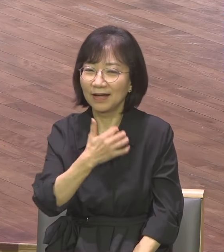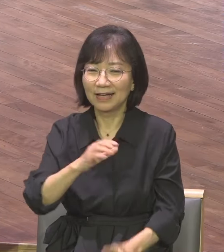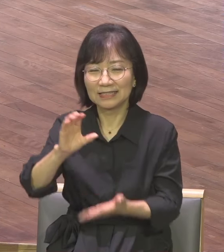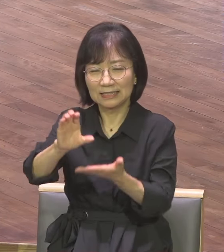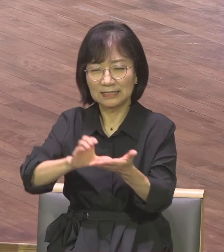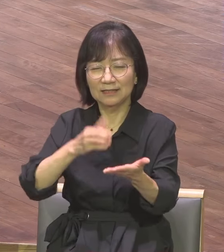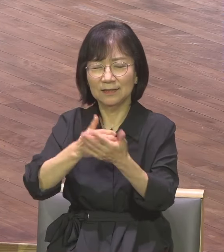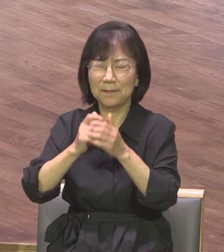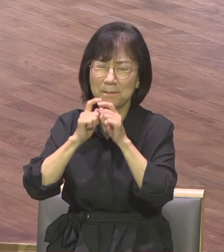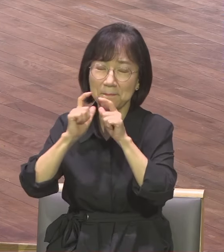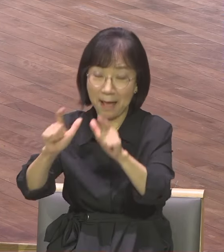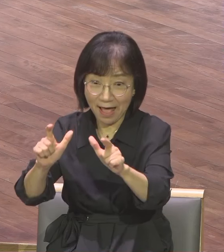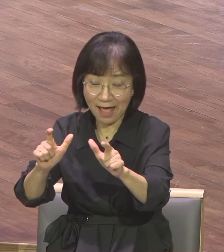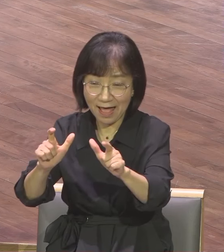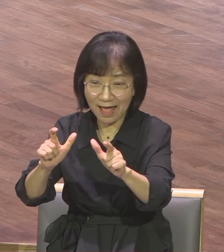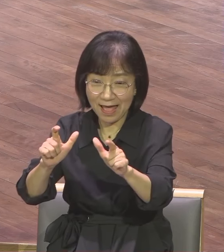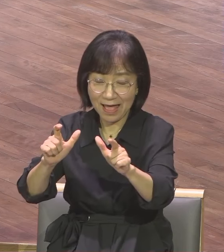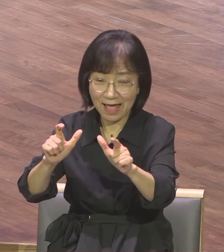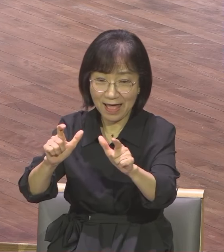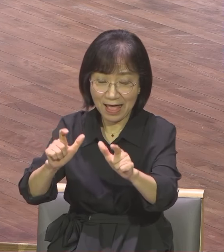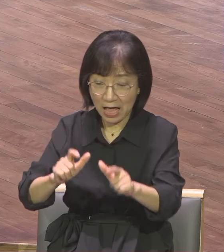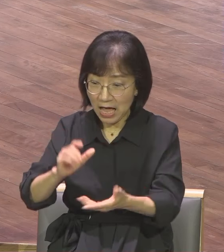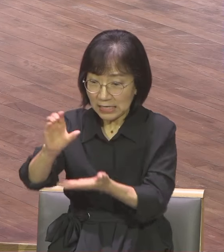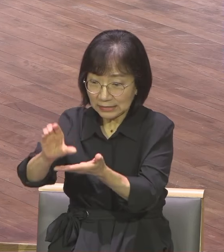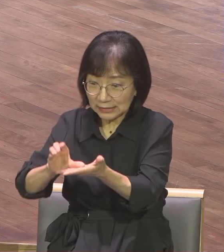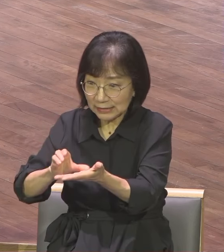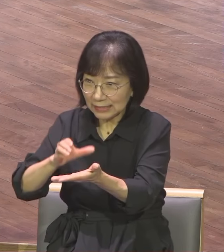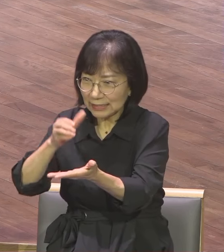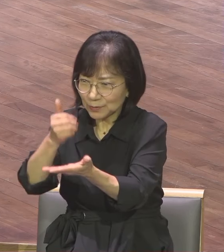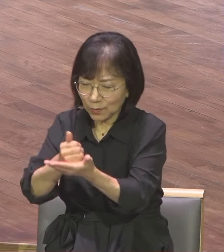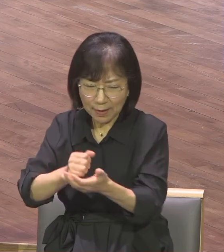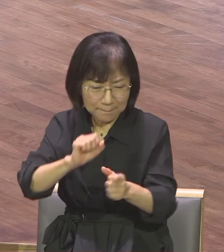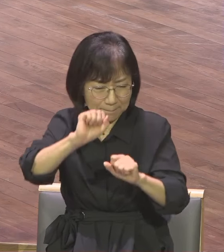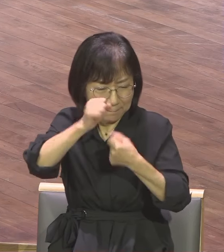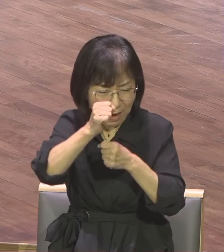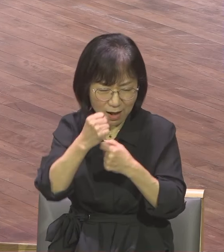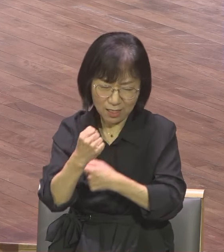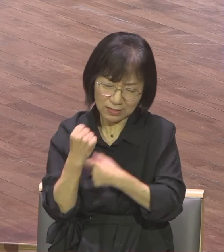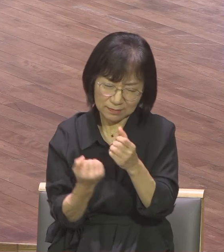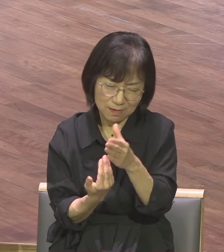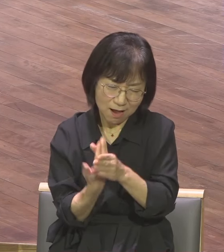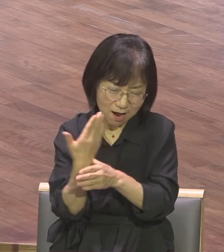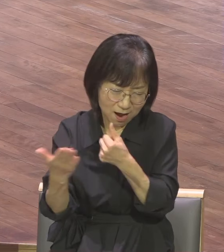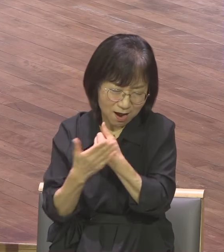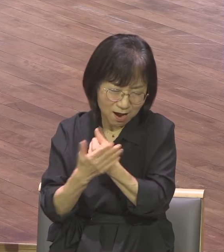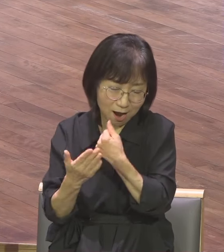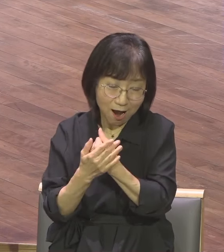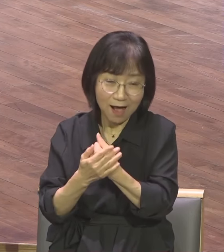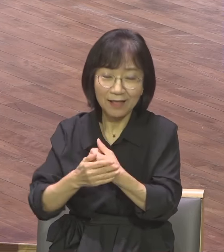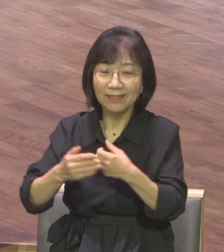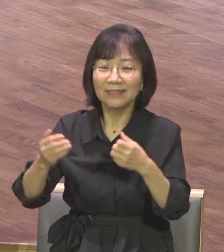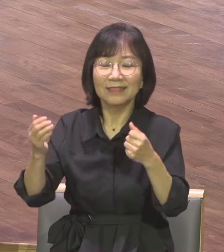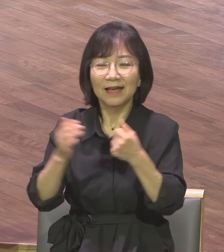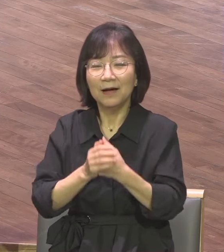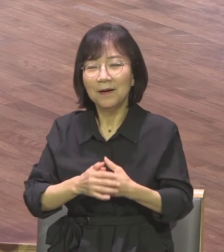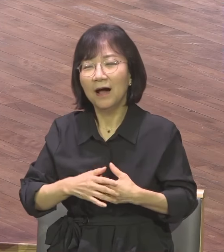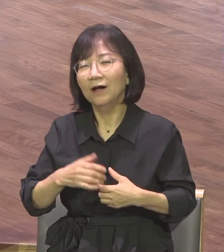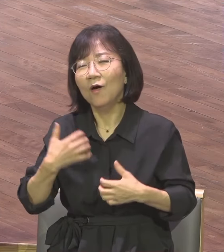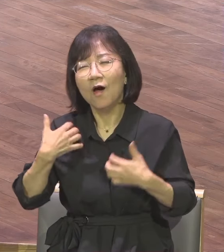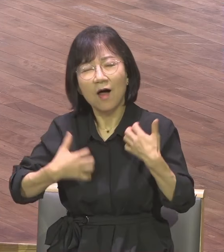그리시도가 그의 발과 발목에 힘을 주는 순간 자기도 모으는 사이에 춤추는 인생이 된